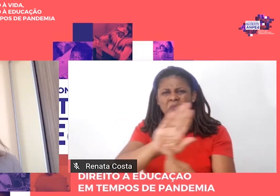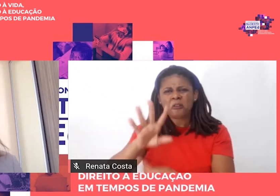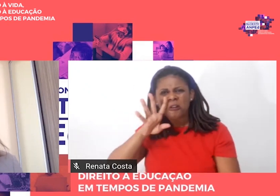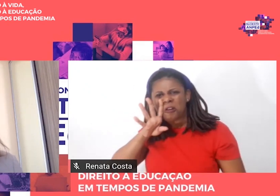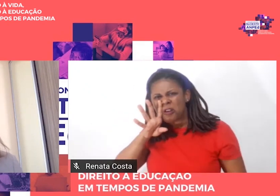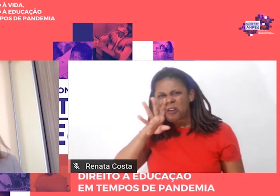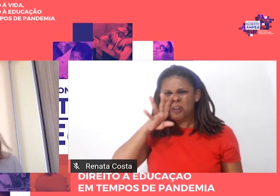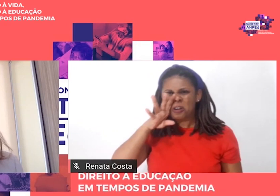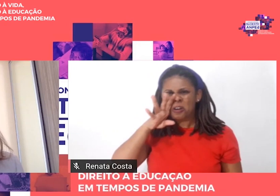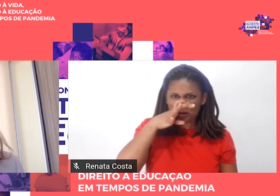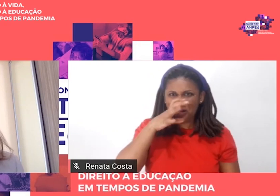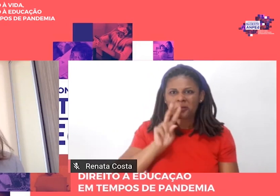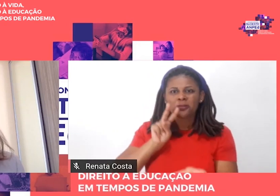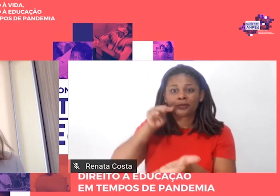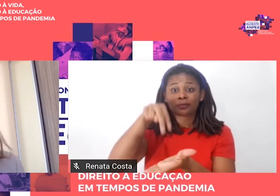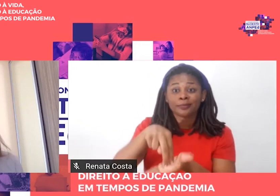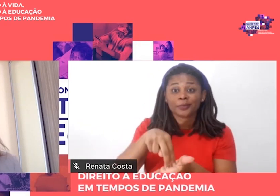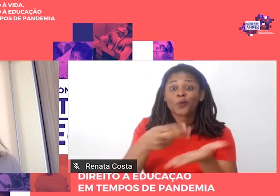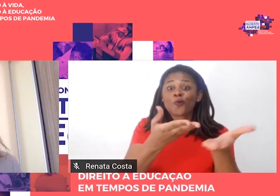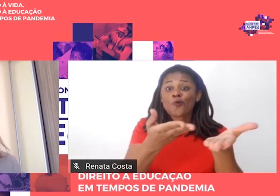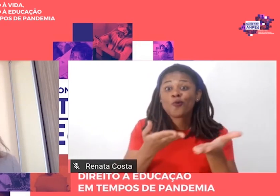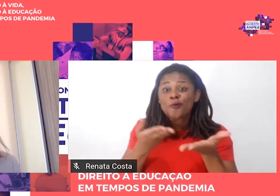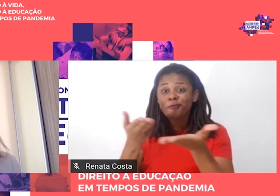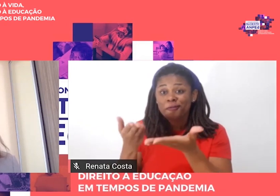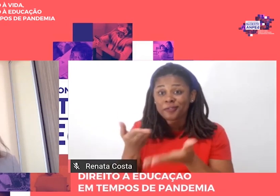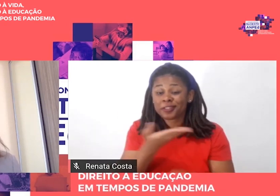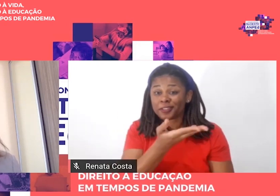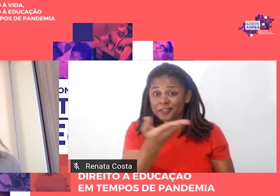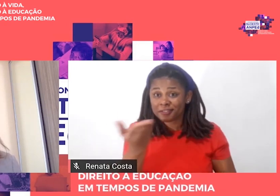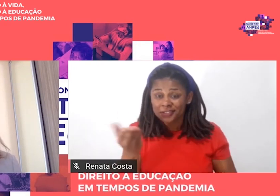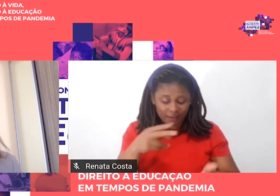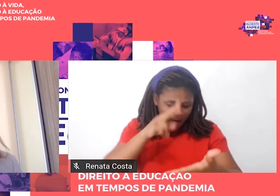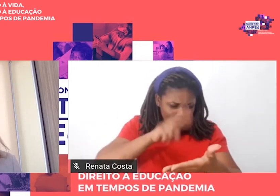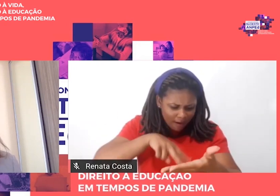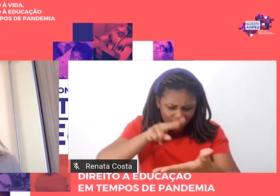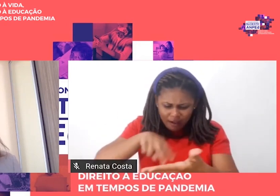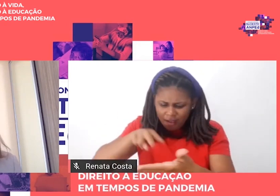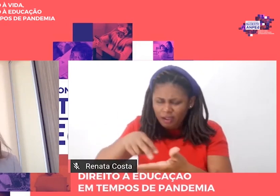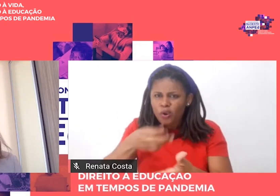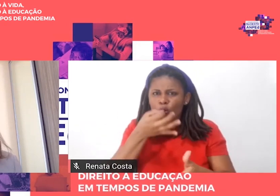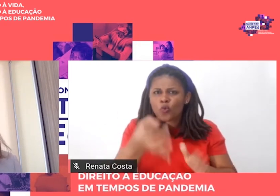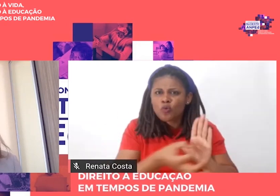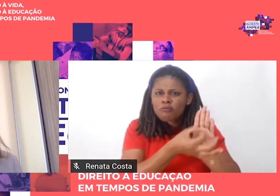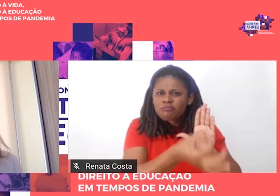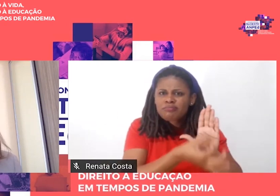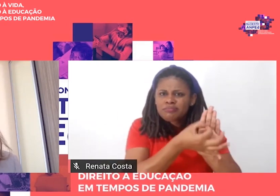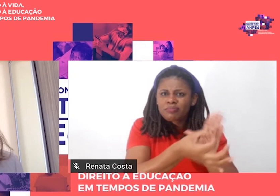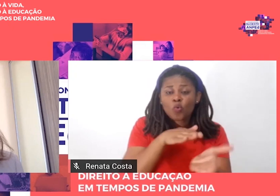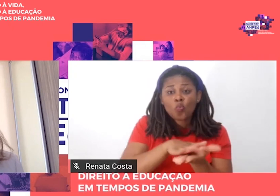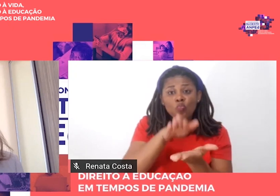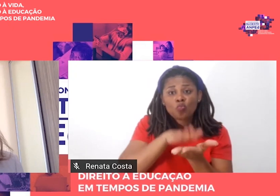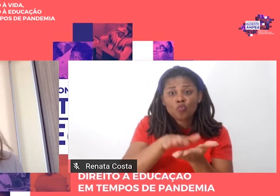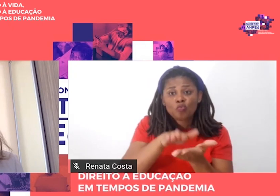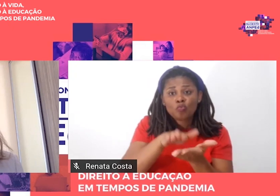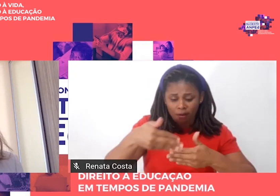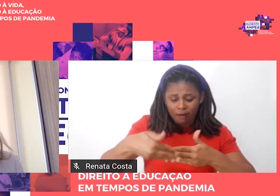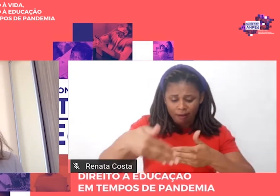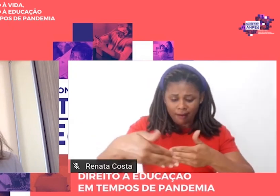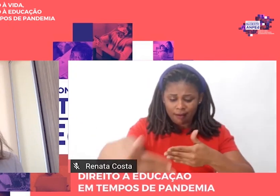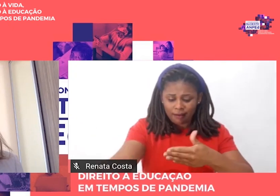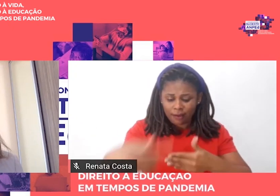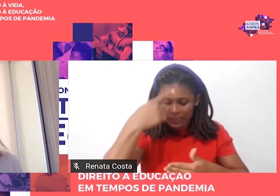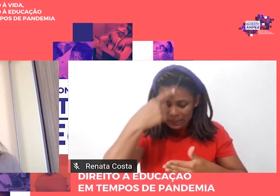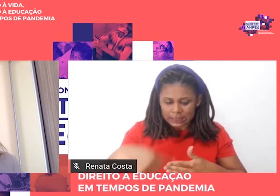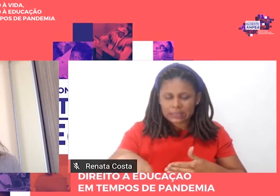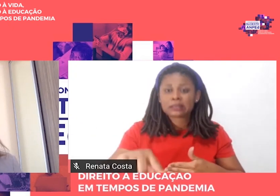é para vocês lerem as resenhas elas serão publicadas nas próximas semanas na resenhas